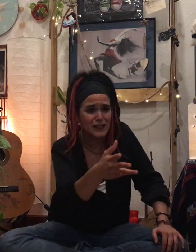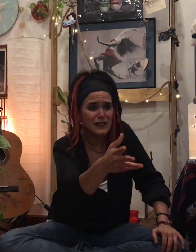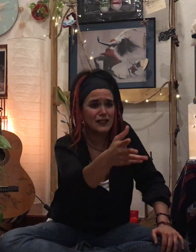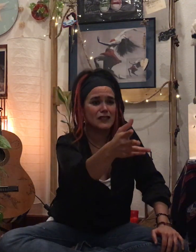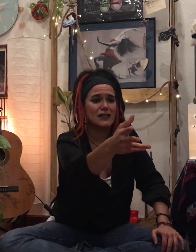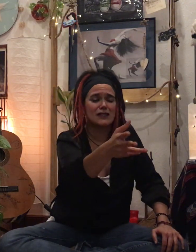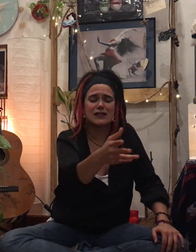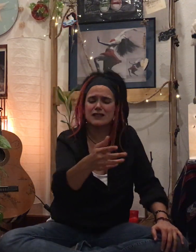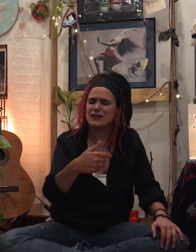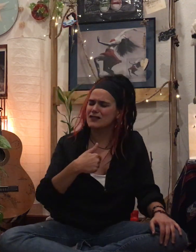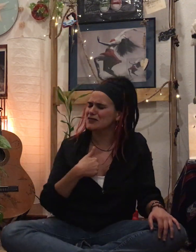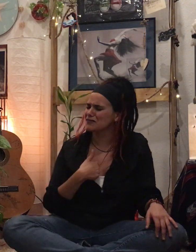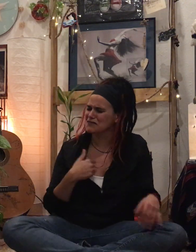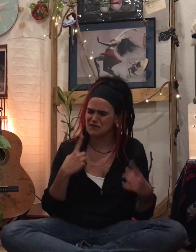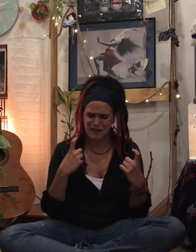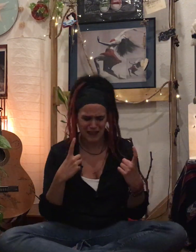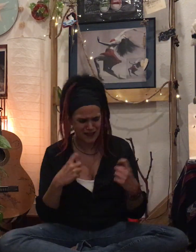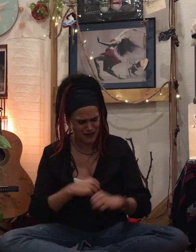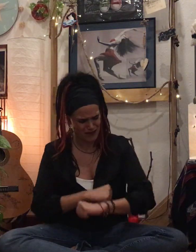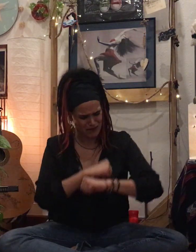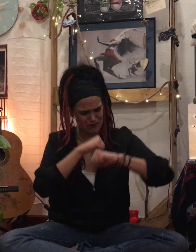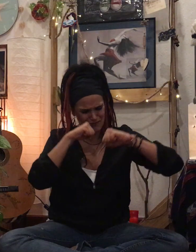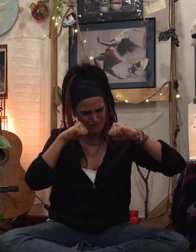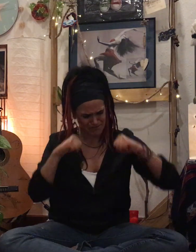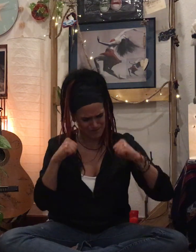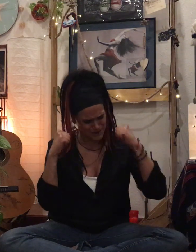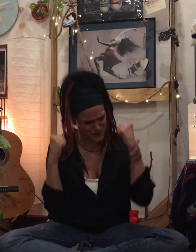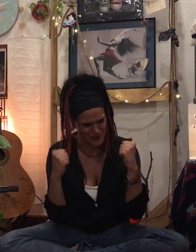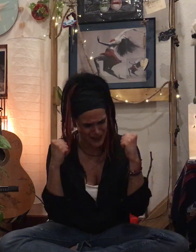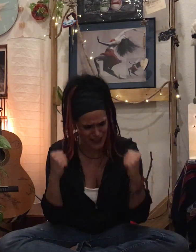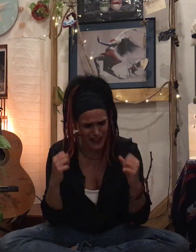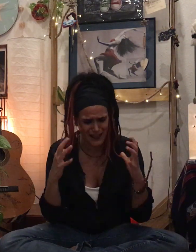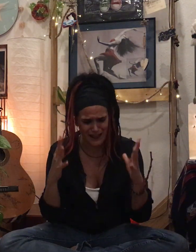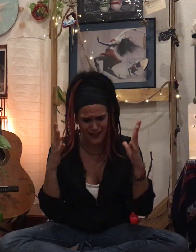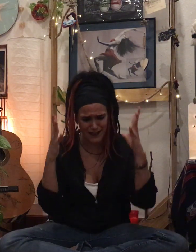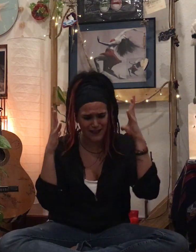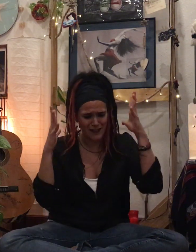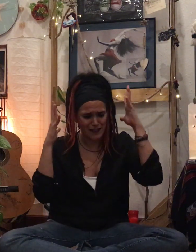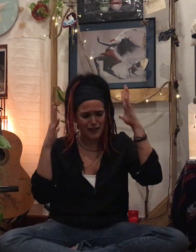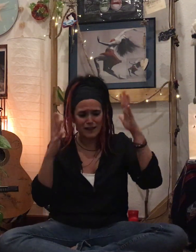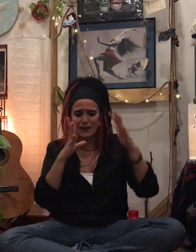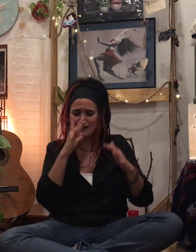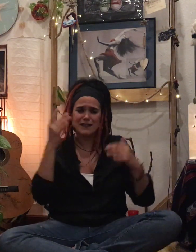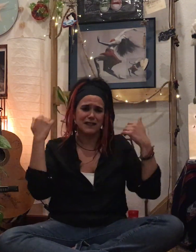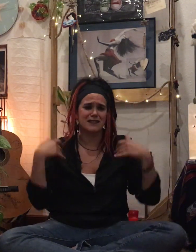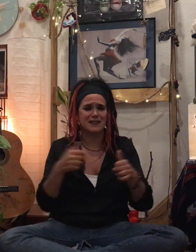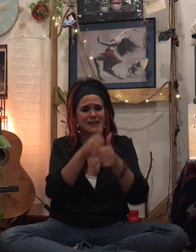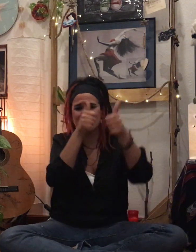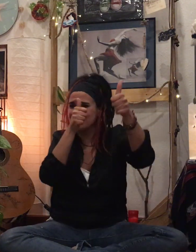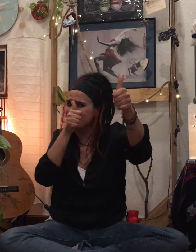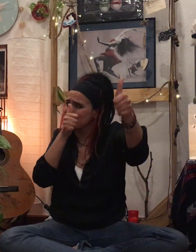Me faltan las fuerzas Ha sido muy tarde